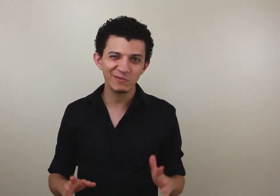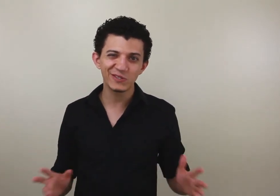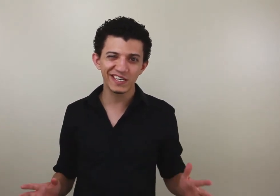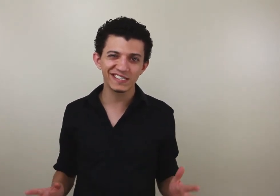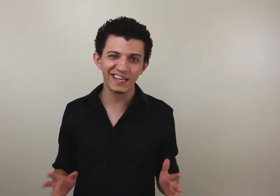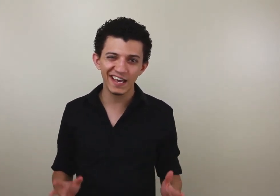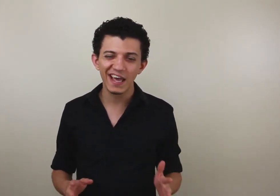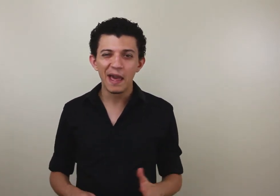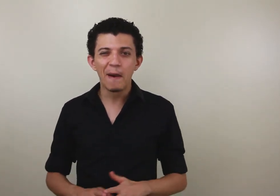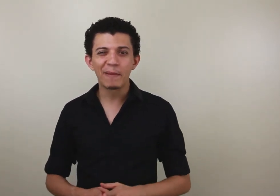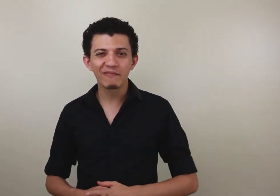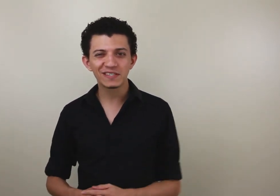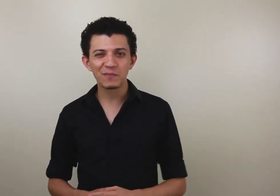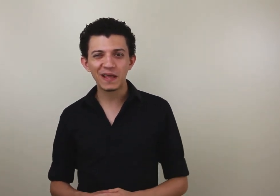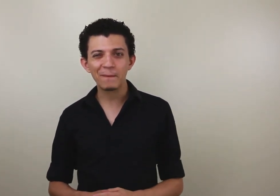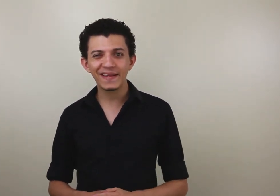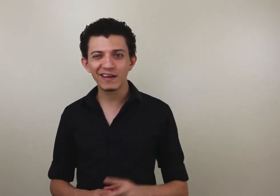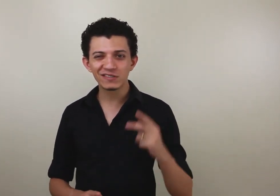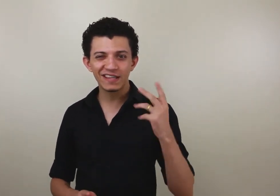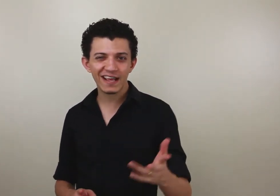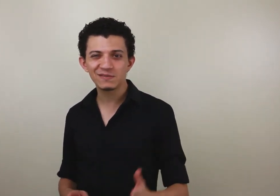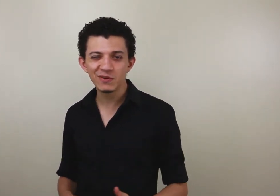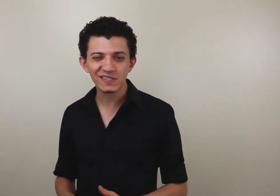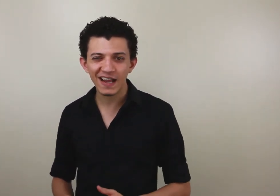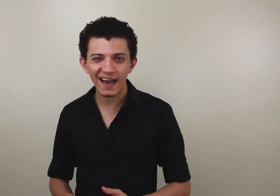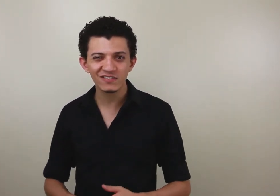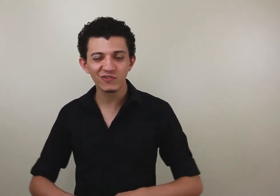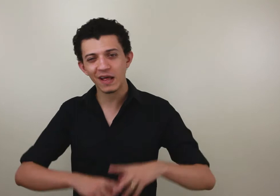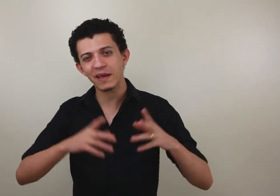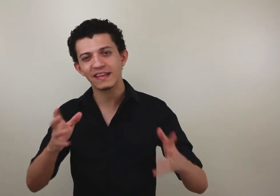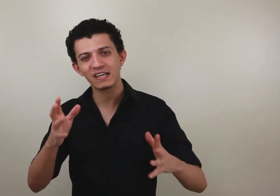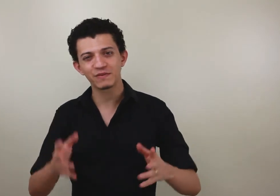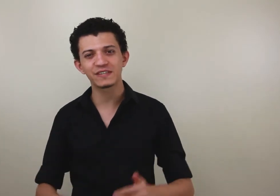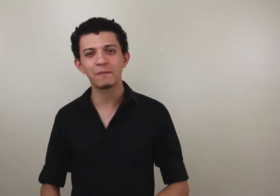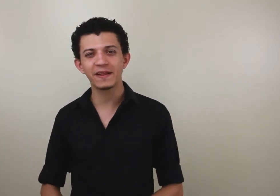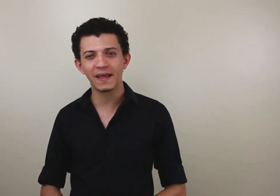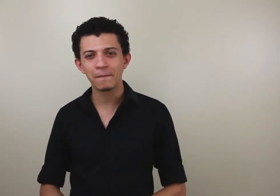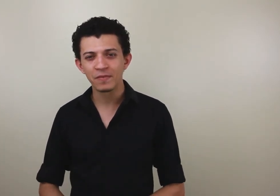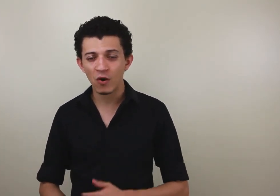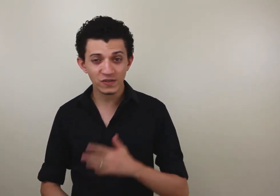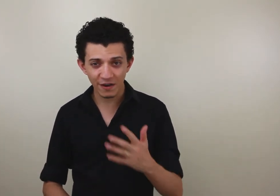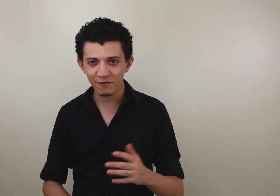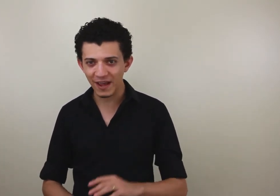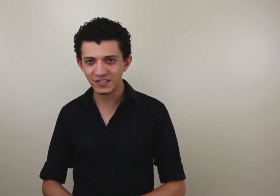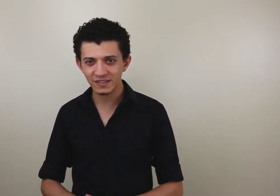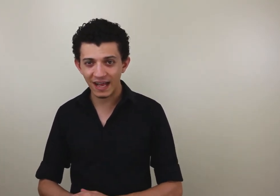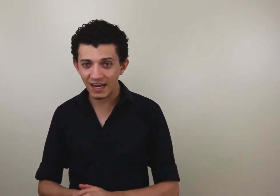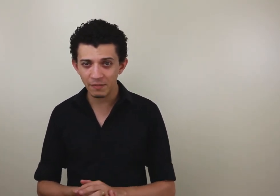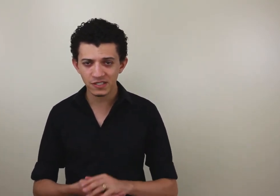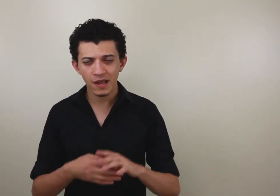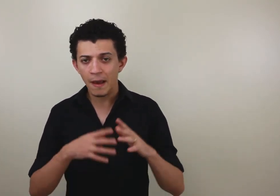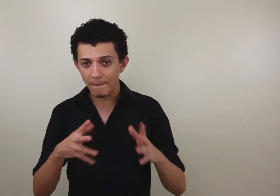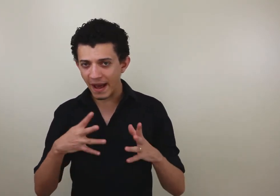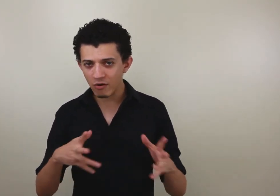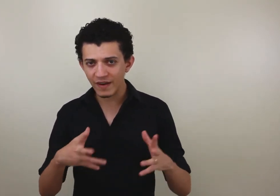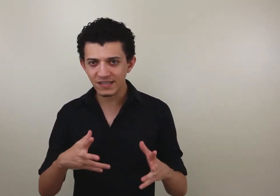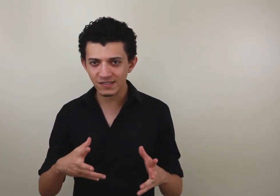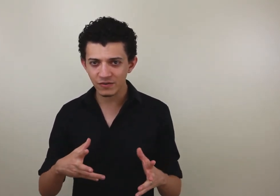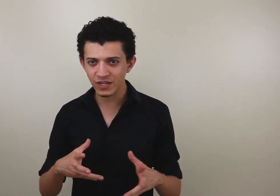mil dias aí, pra você poder aprender os 3 mil sinais fundamentais pra você aprender ou ser fluente na Libras pra conversação no dia